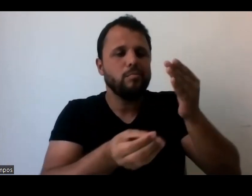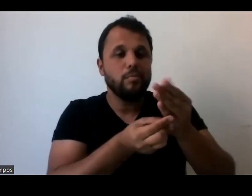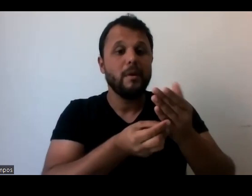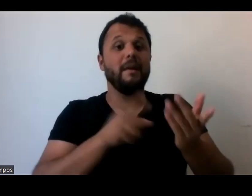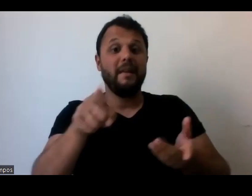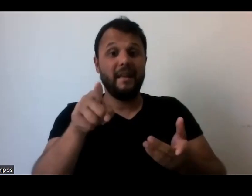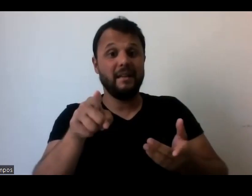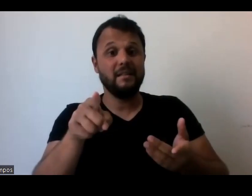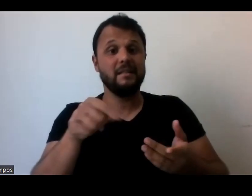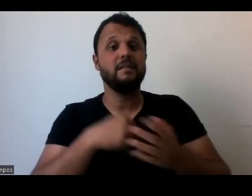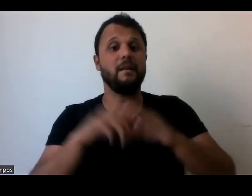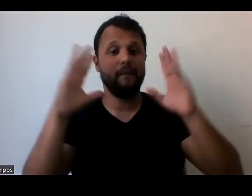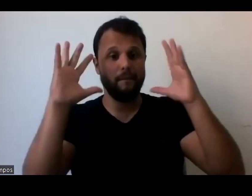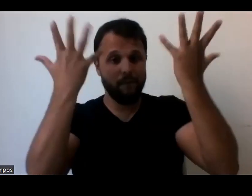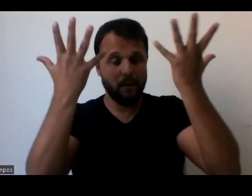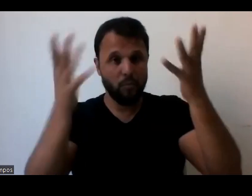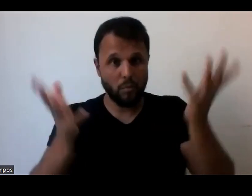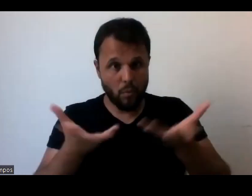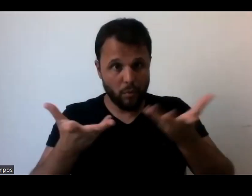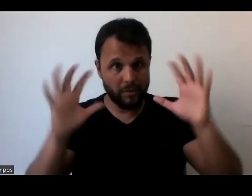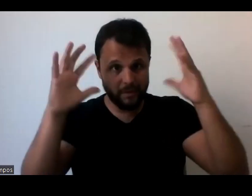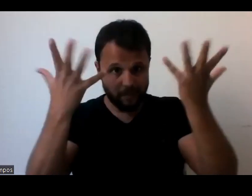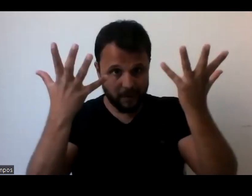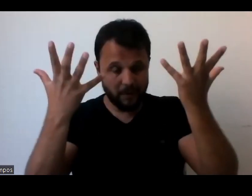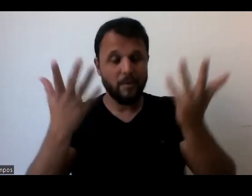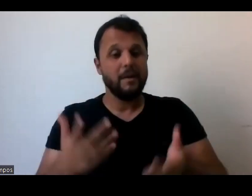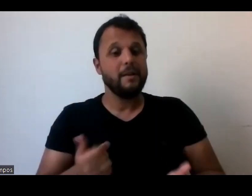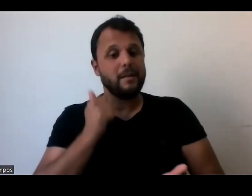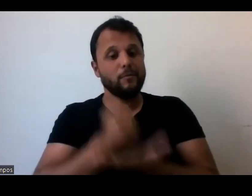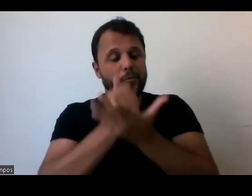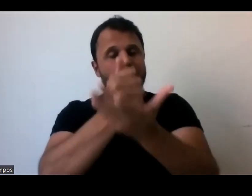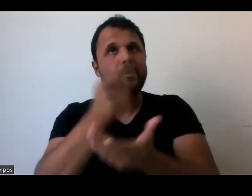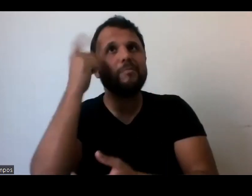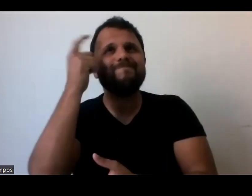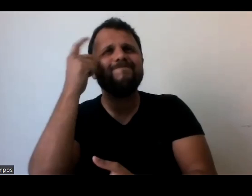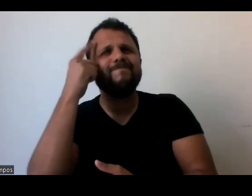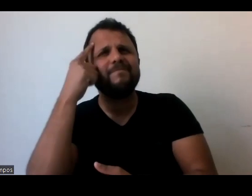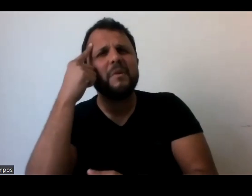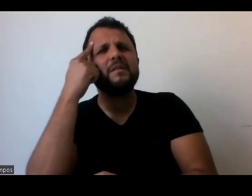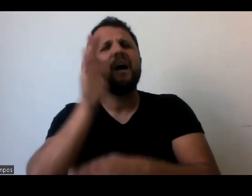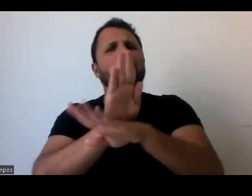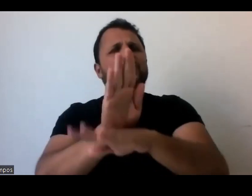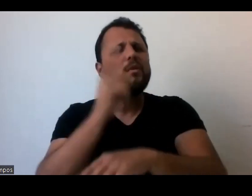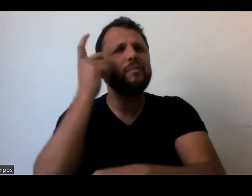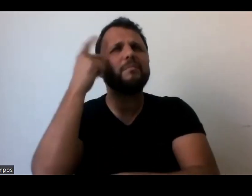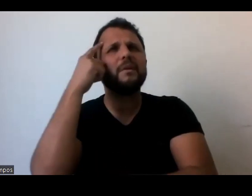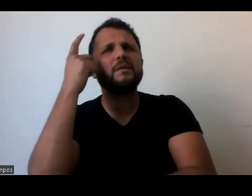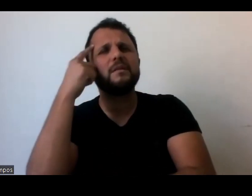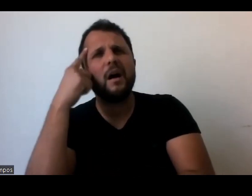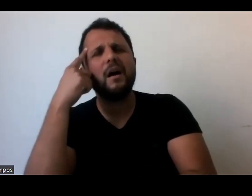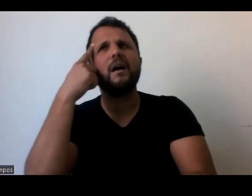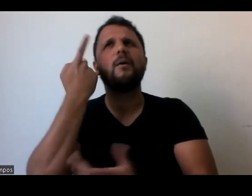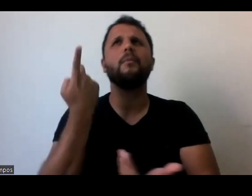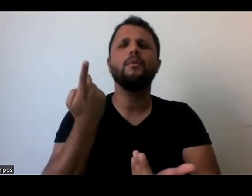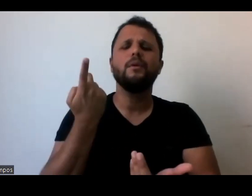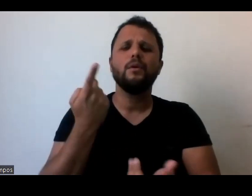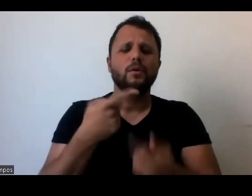divulgação, não são as únicas, nem as ideais, vamos dizer assim, né, divulgação tem que ter um projeto por si só das